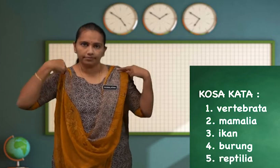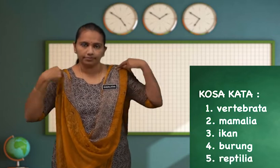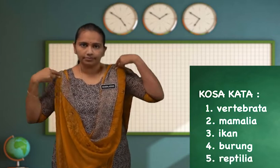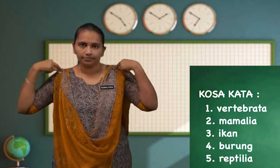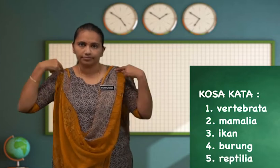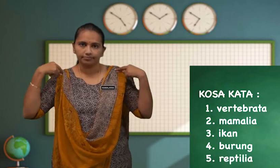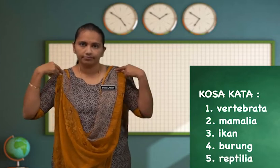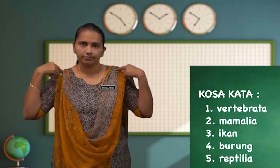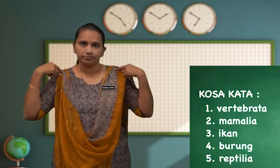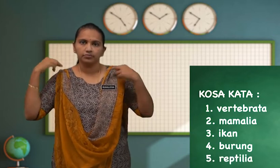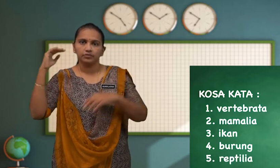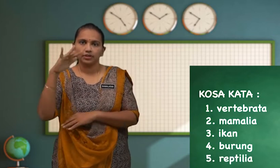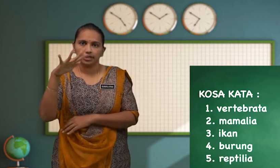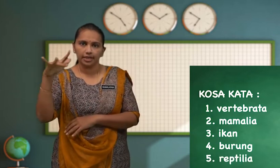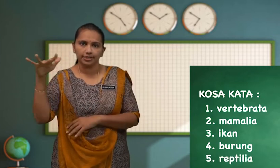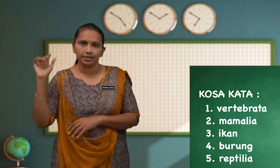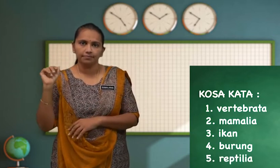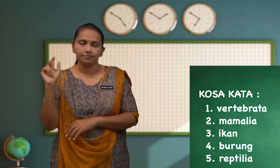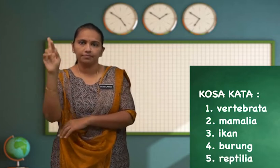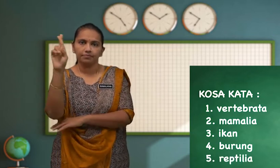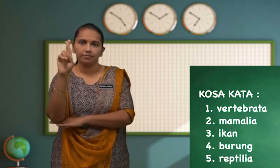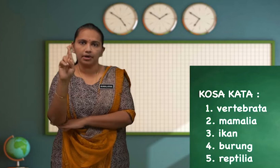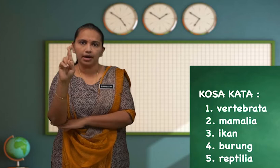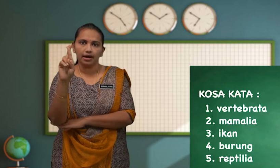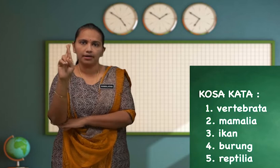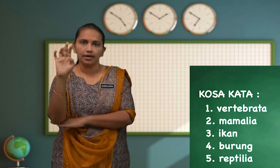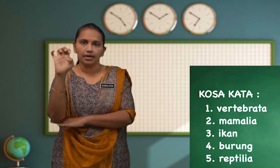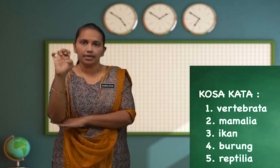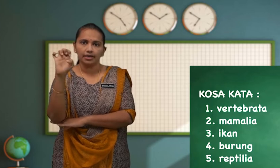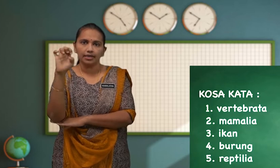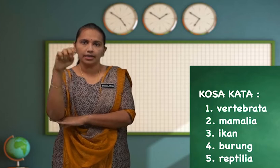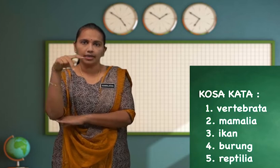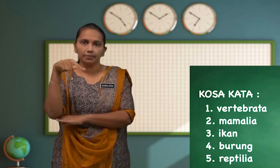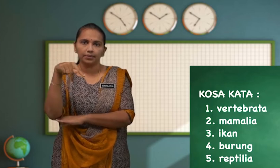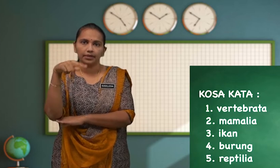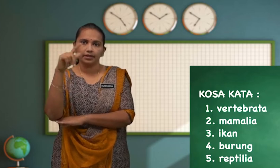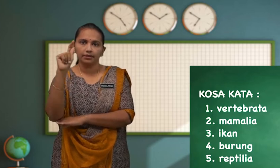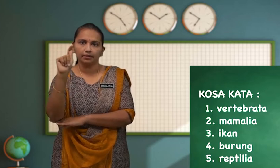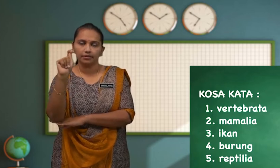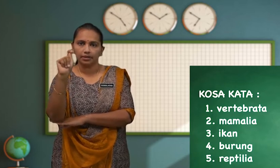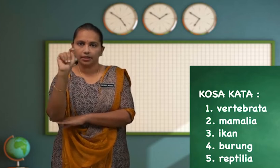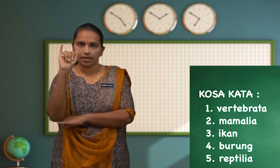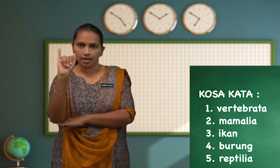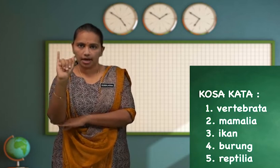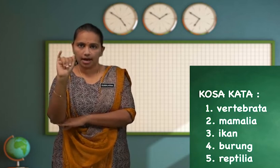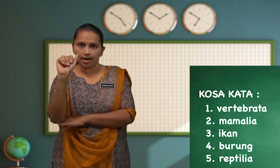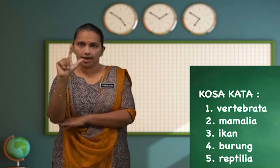Kita eja R-E-P-T-I